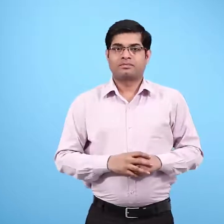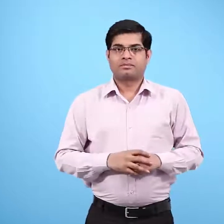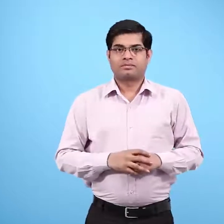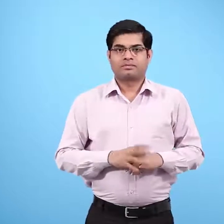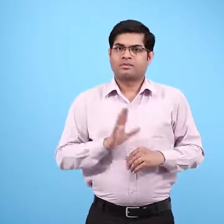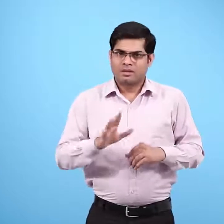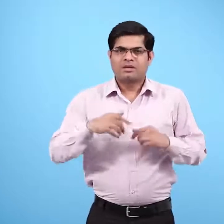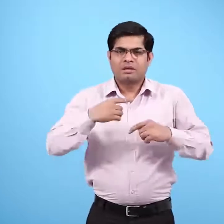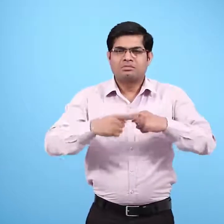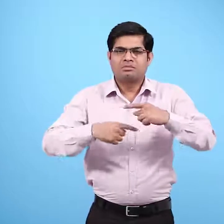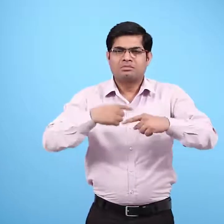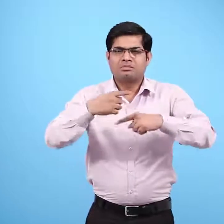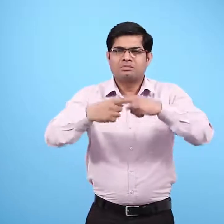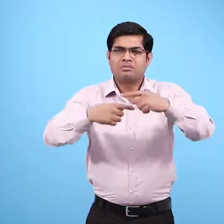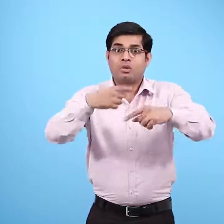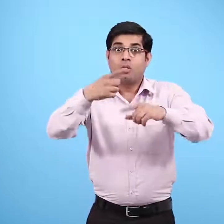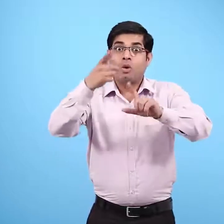लगभग देवर साल के बाद